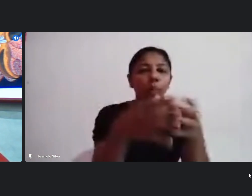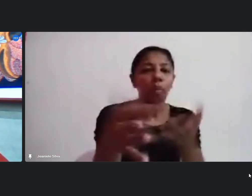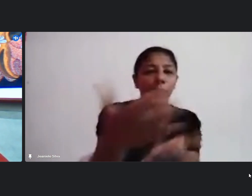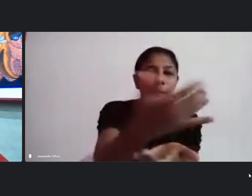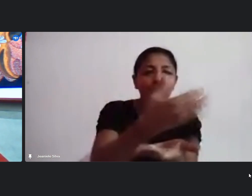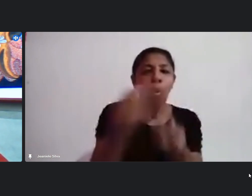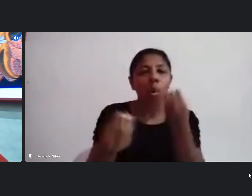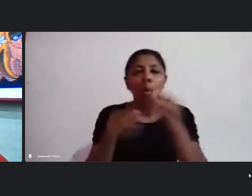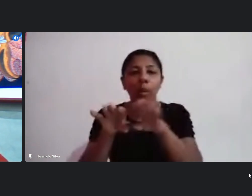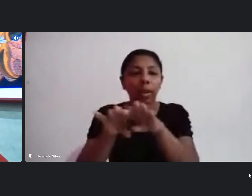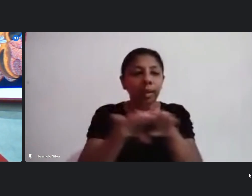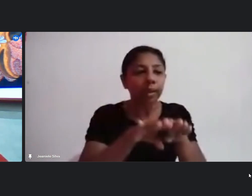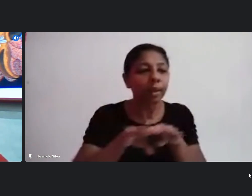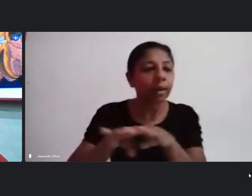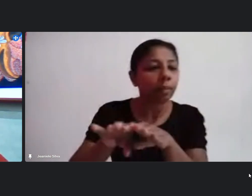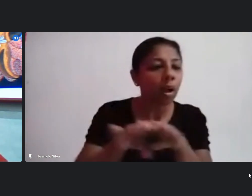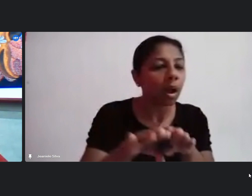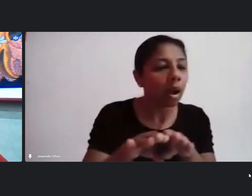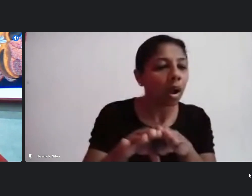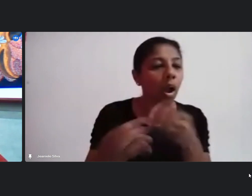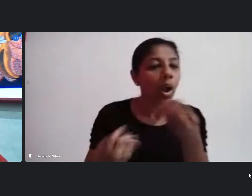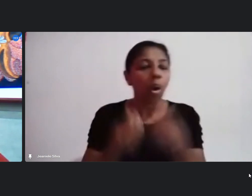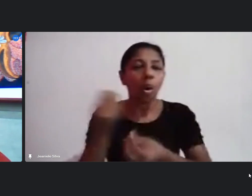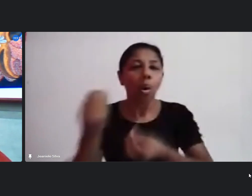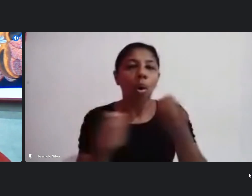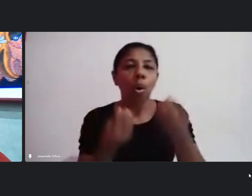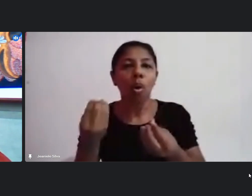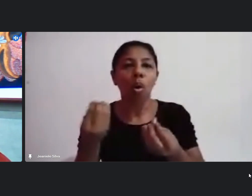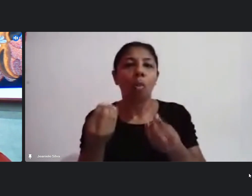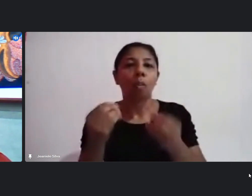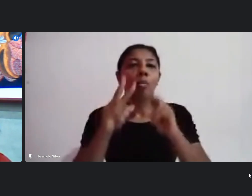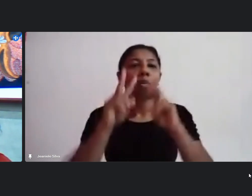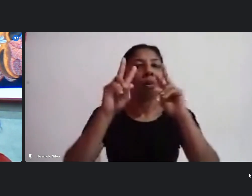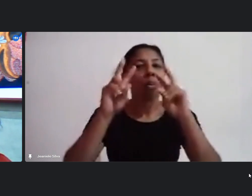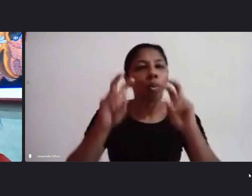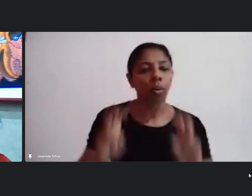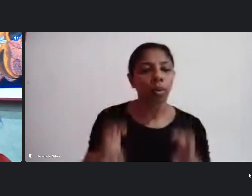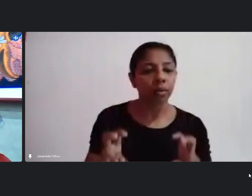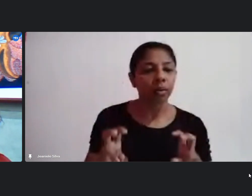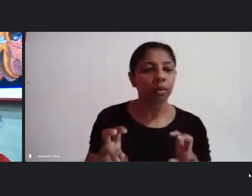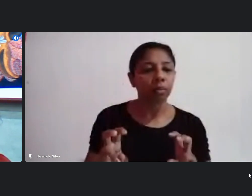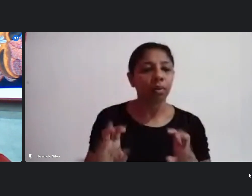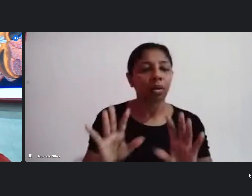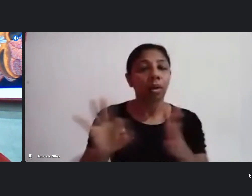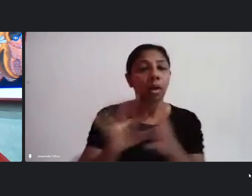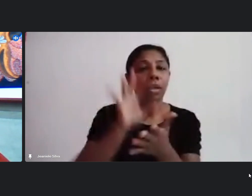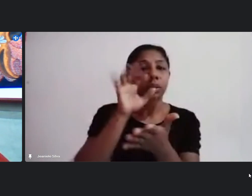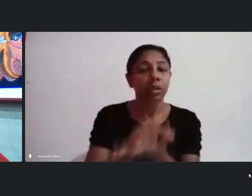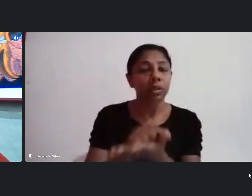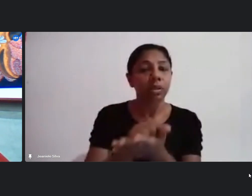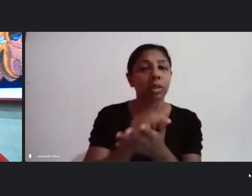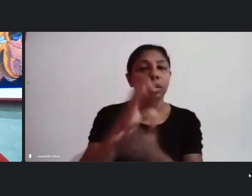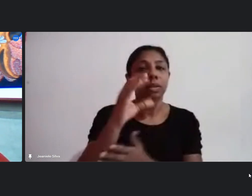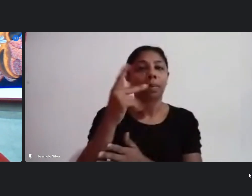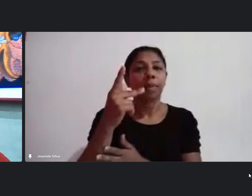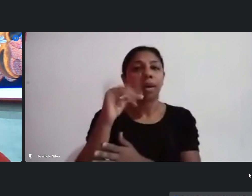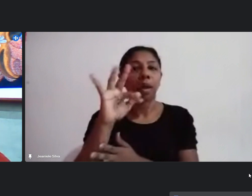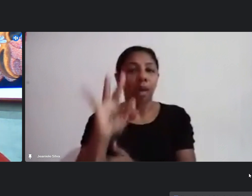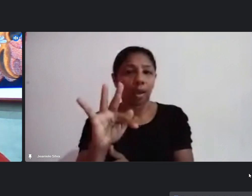como que a gente dialoga e atende essas diversas demandas porém vai poder fazer restrição com o CPF e com o CNPJ